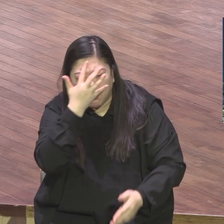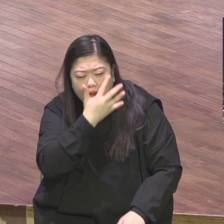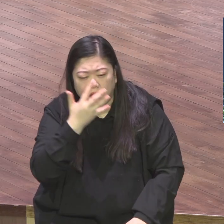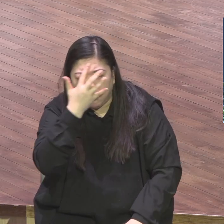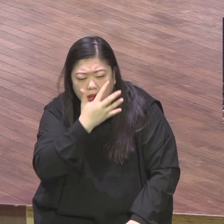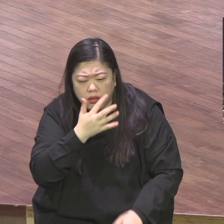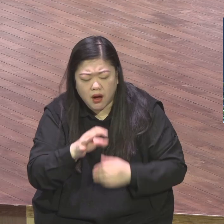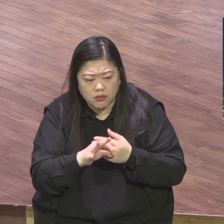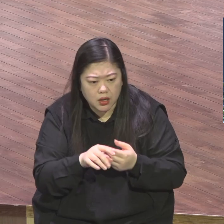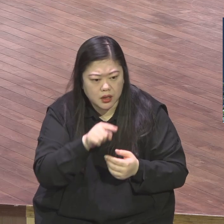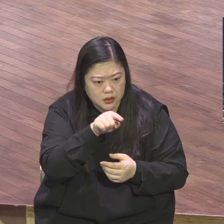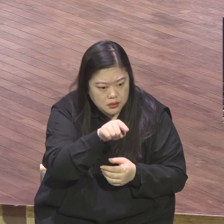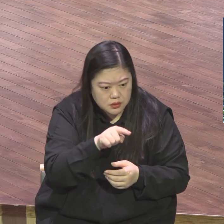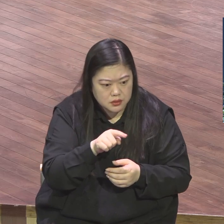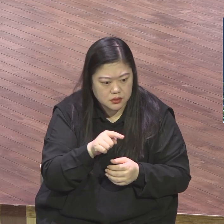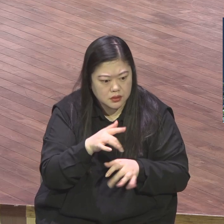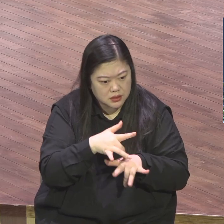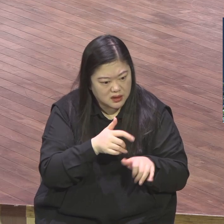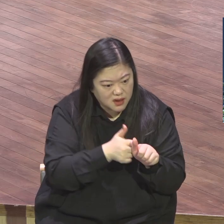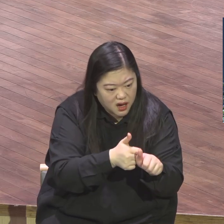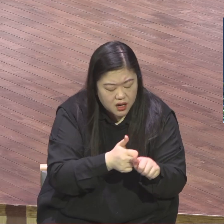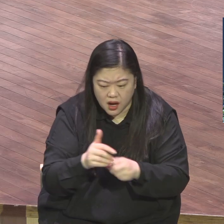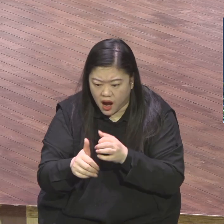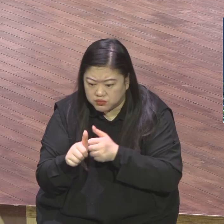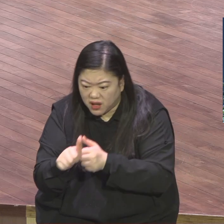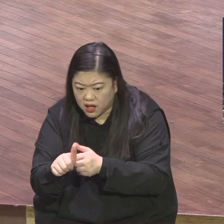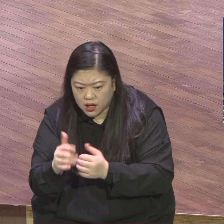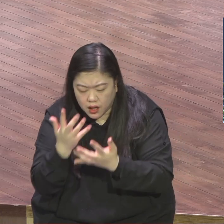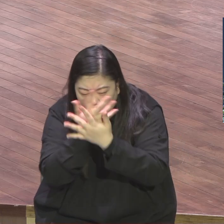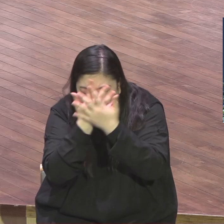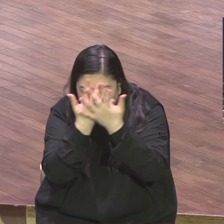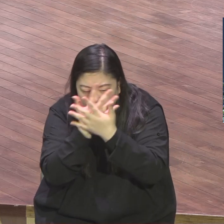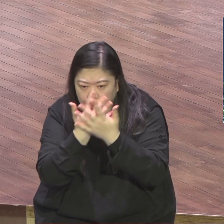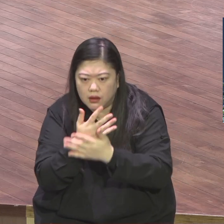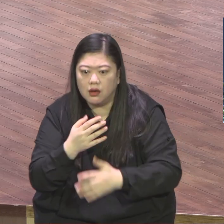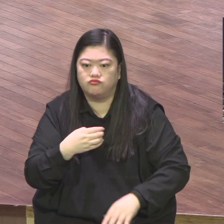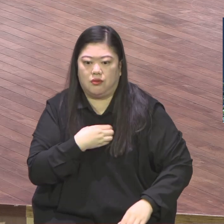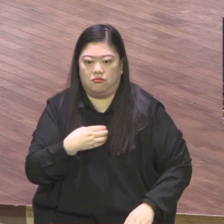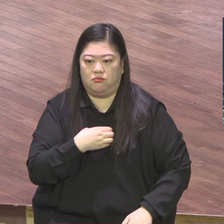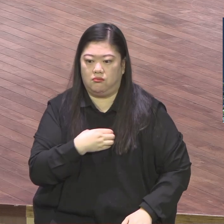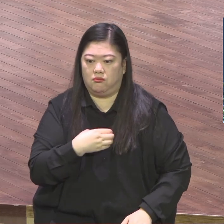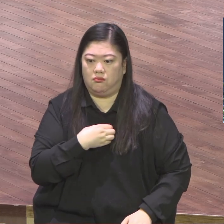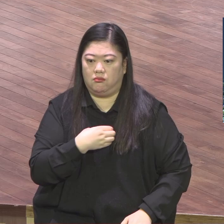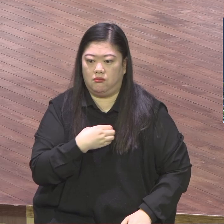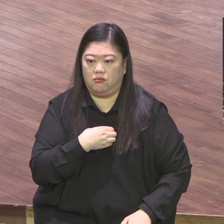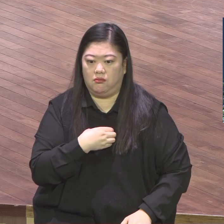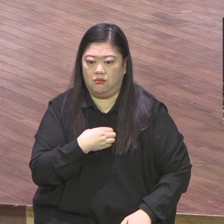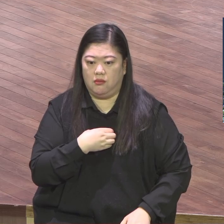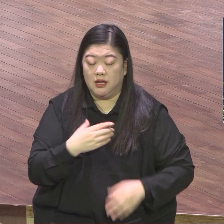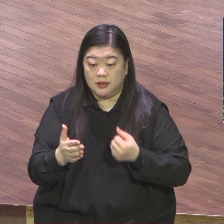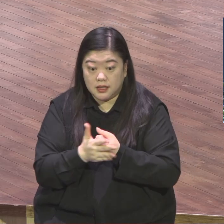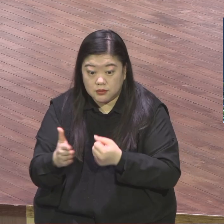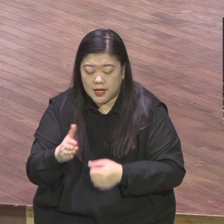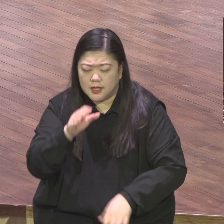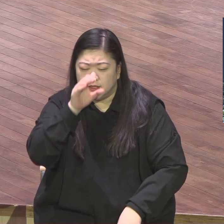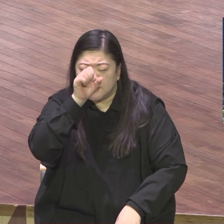성령 인도인지 악령 인도인지 분별을 못해요 선한 것을 분별하는 능력을 가지도록 강구를 해도 중복이라고 있어요